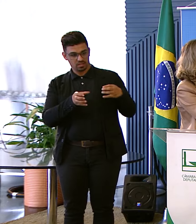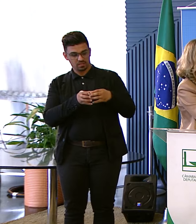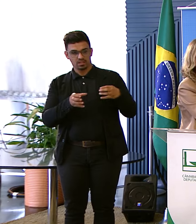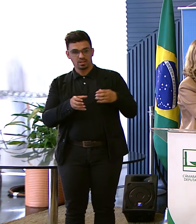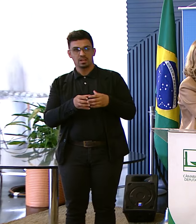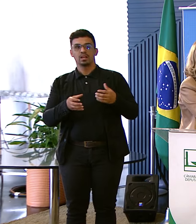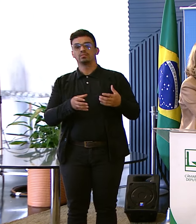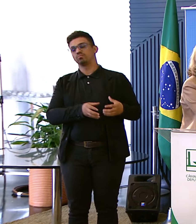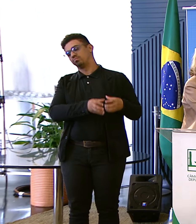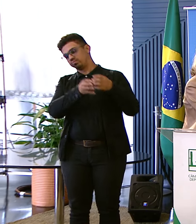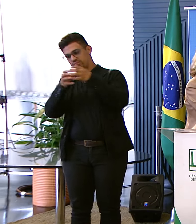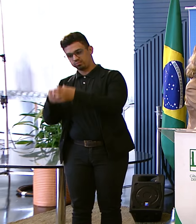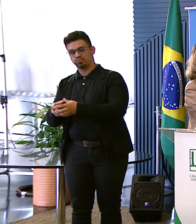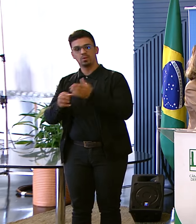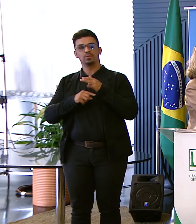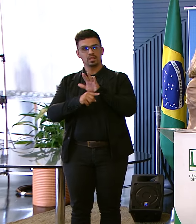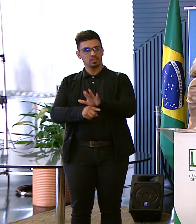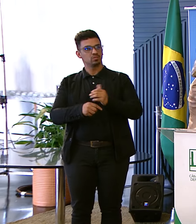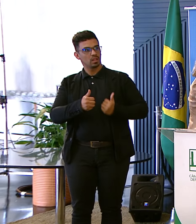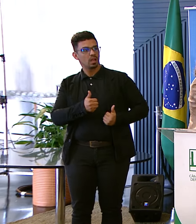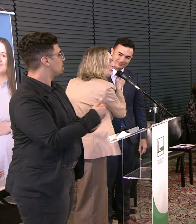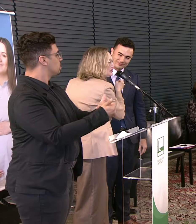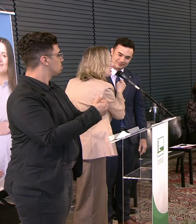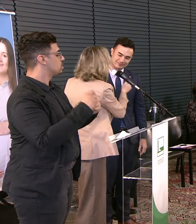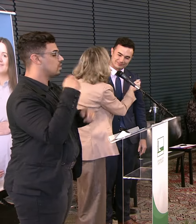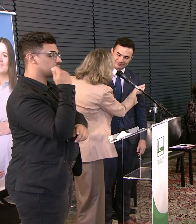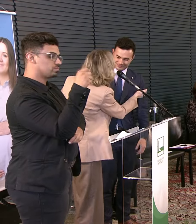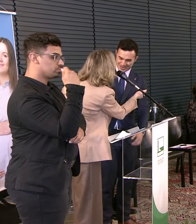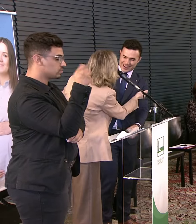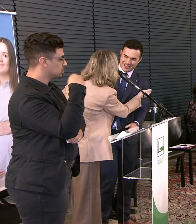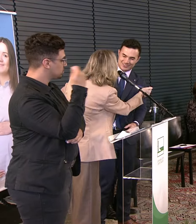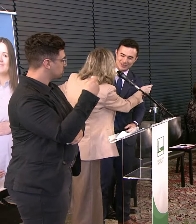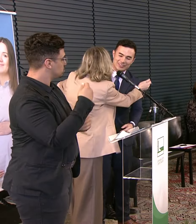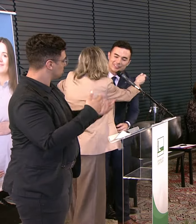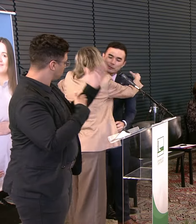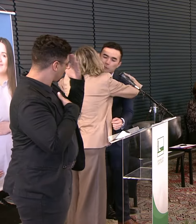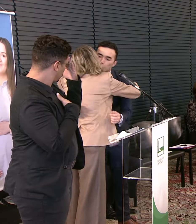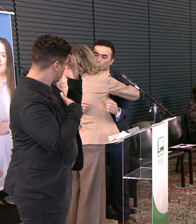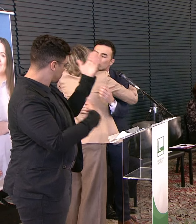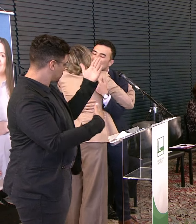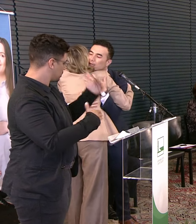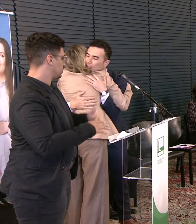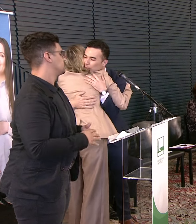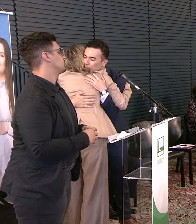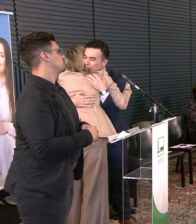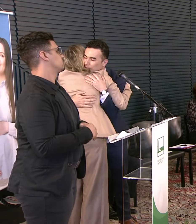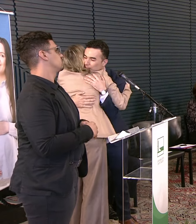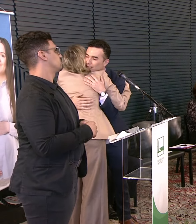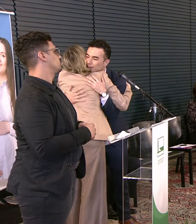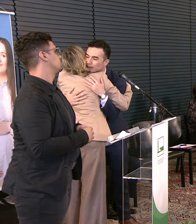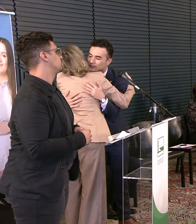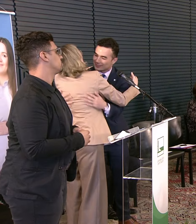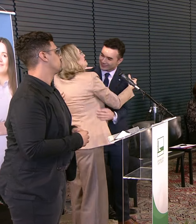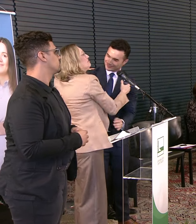bancada gaúcha E esteve conosco Buscando gente Muito obrigada Obrigada